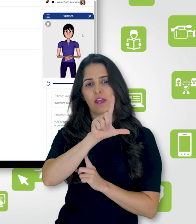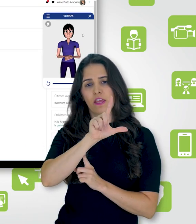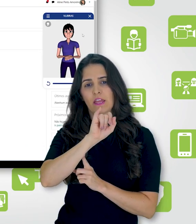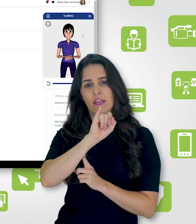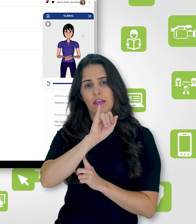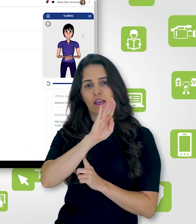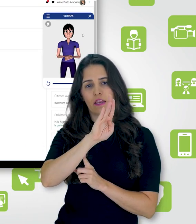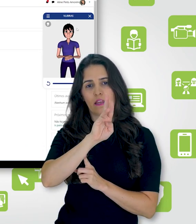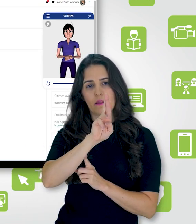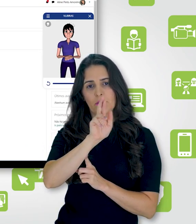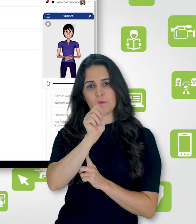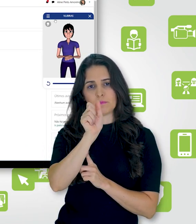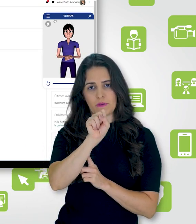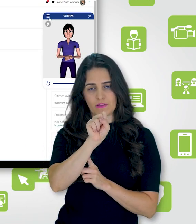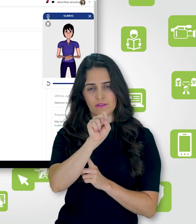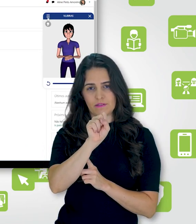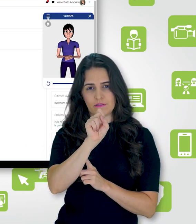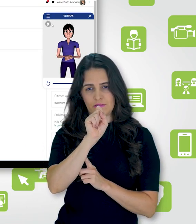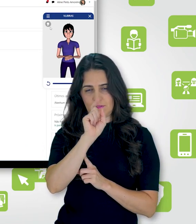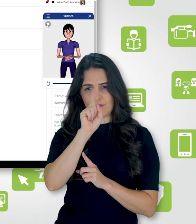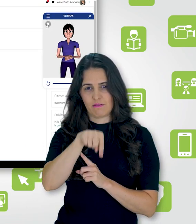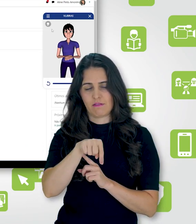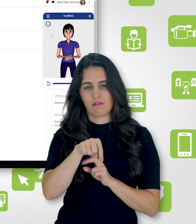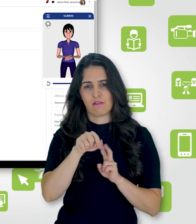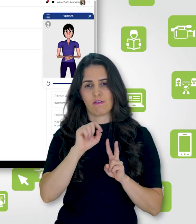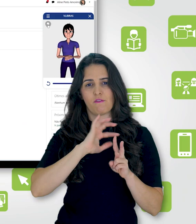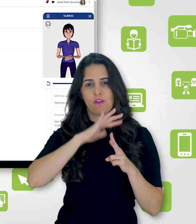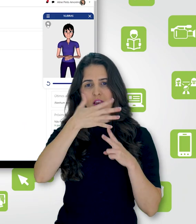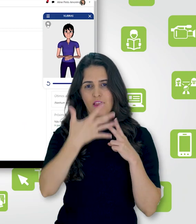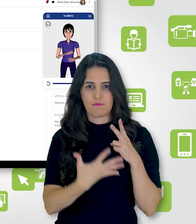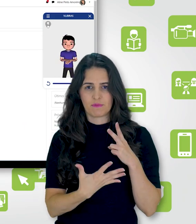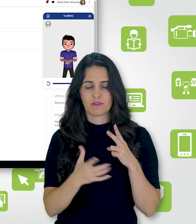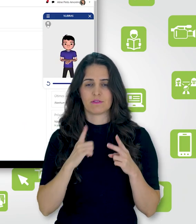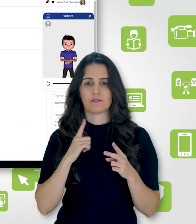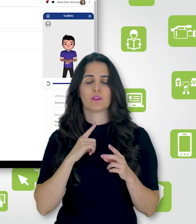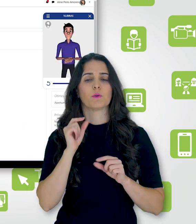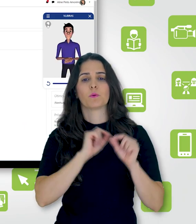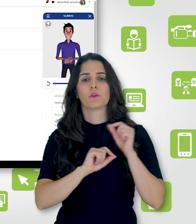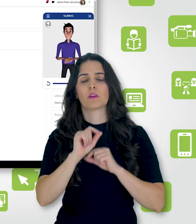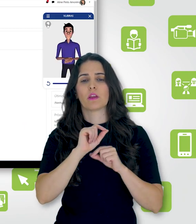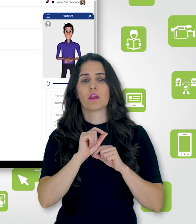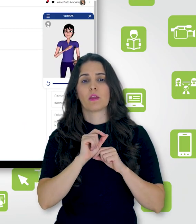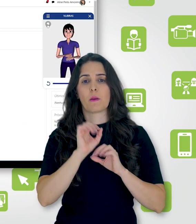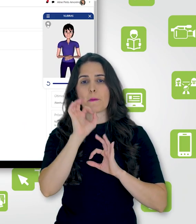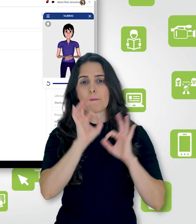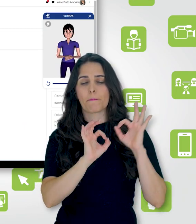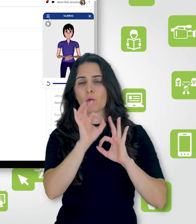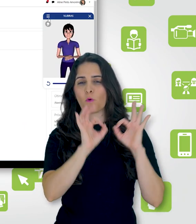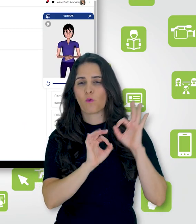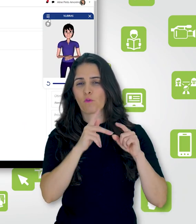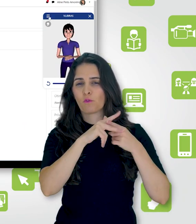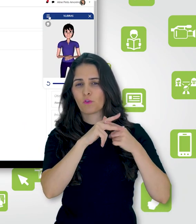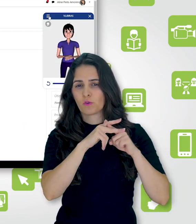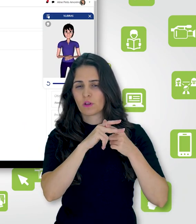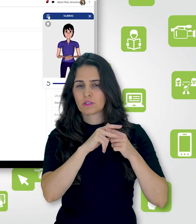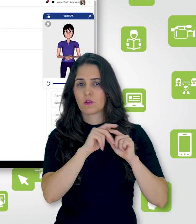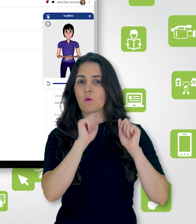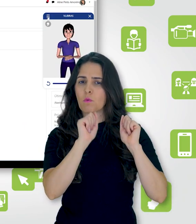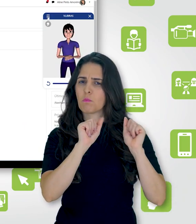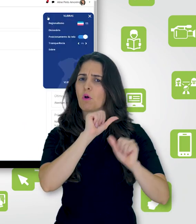Vlibras, nós temos algumas configurações possíveis. Por exemplo, a mudança do avatar. Aqui nessas três barrinhas